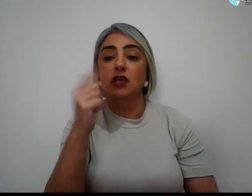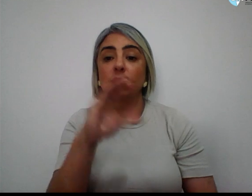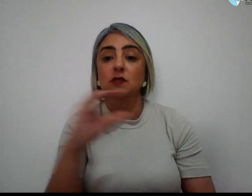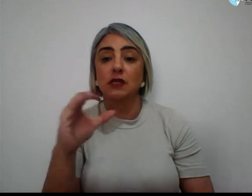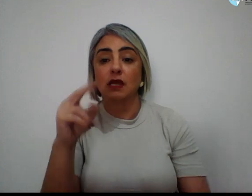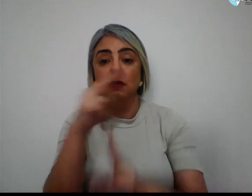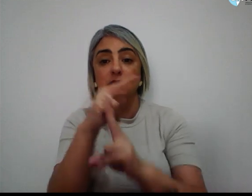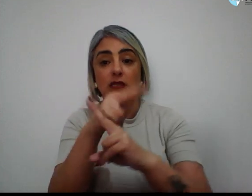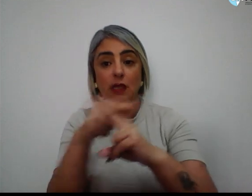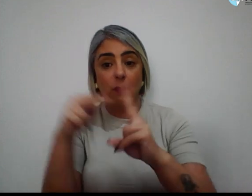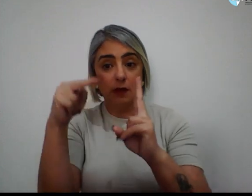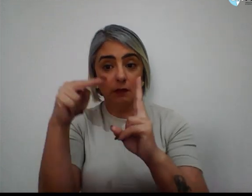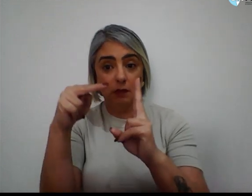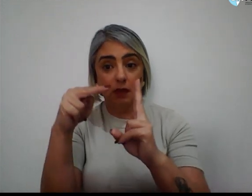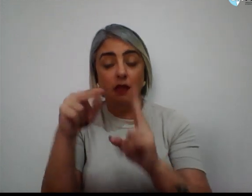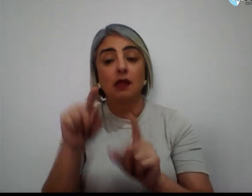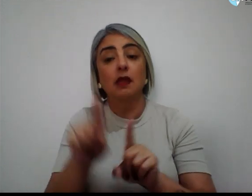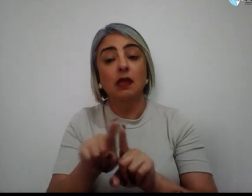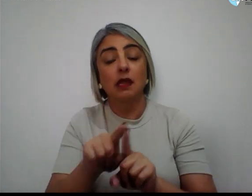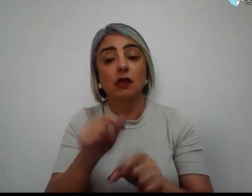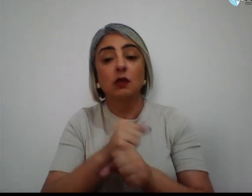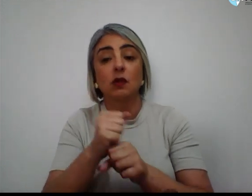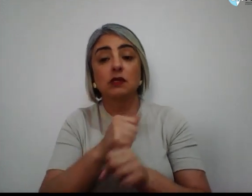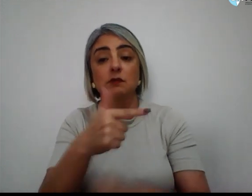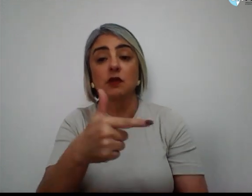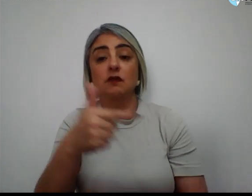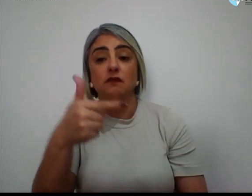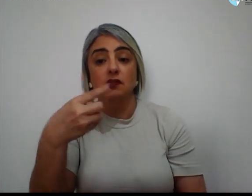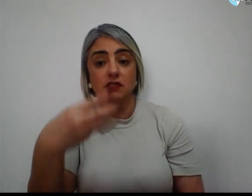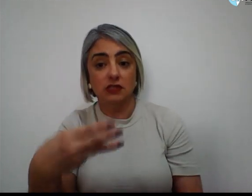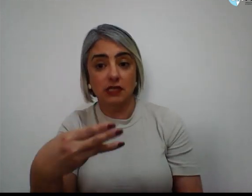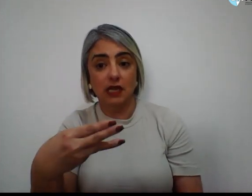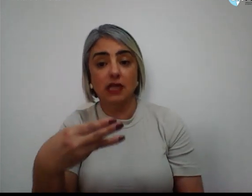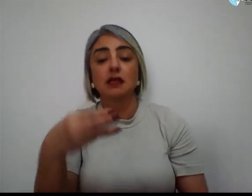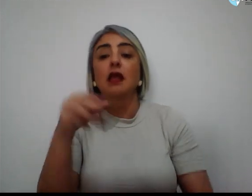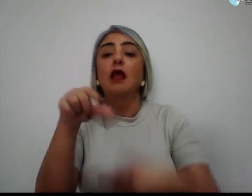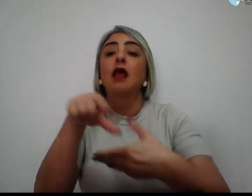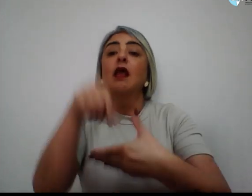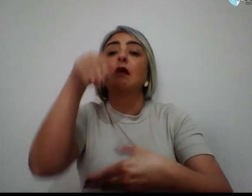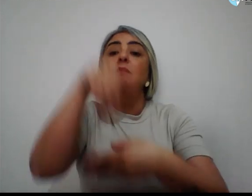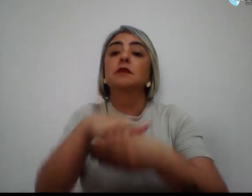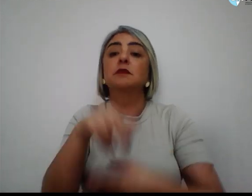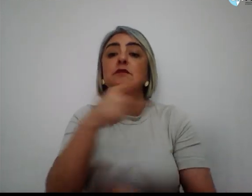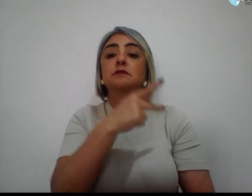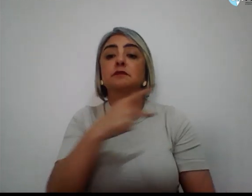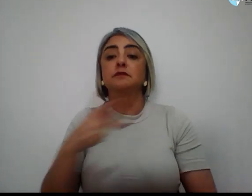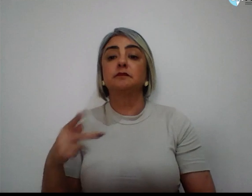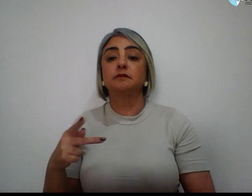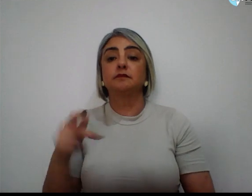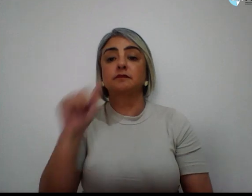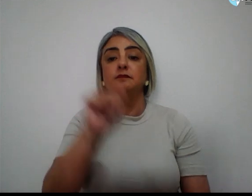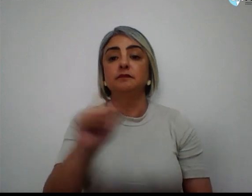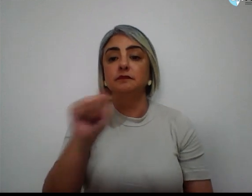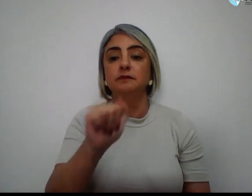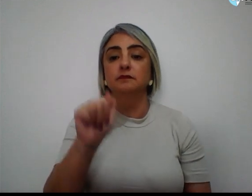Universidade e em 2023 foi eleita presidente da Associação Nacional